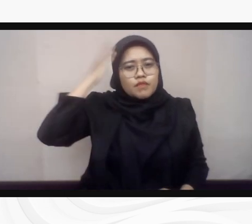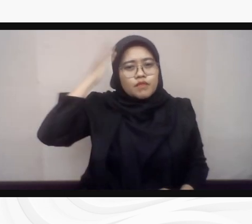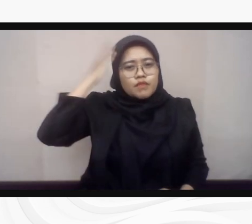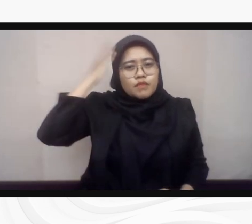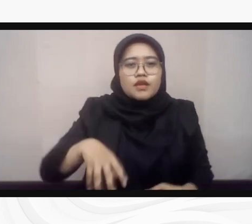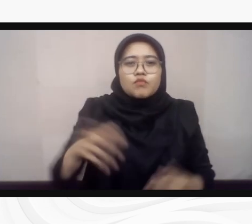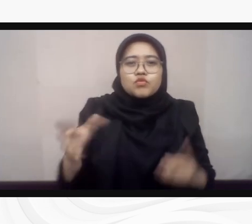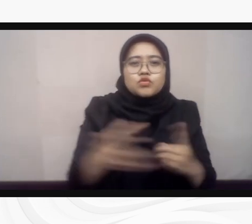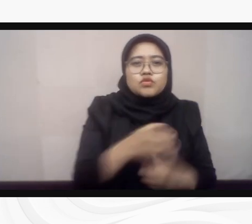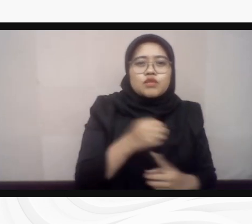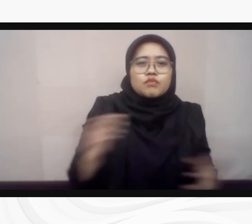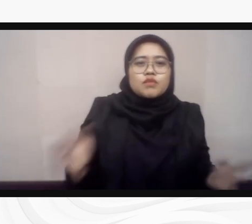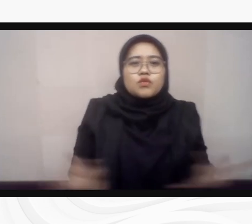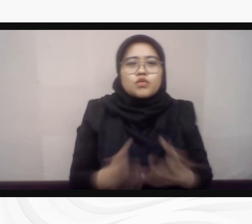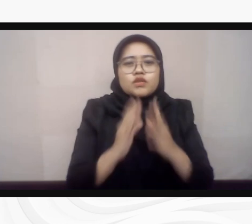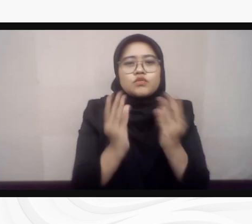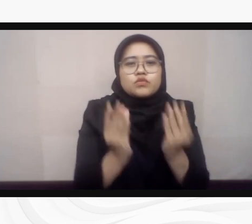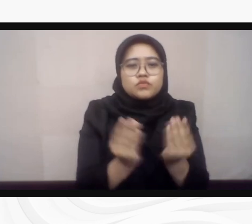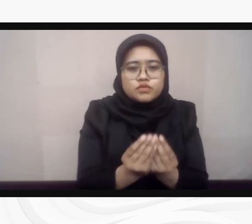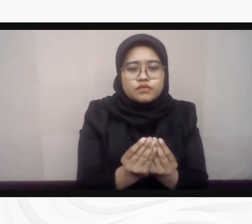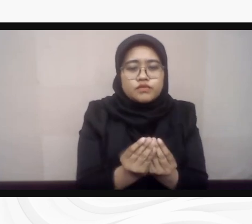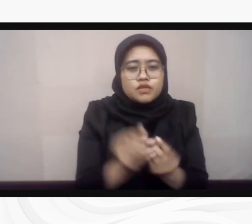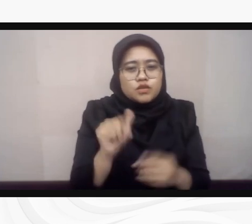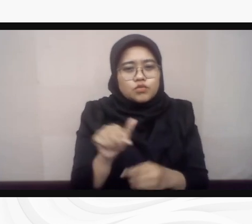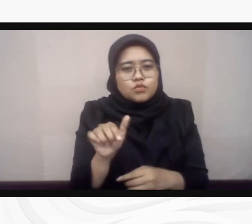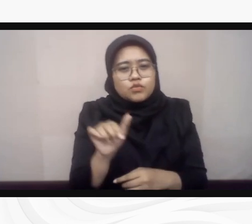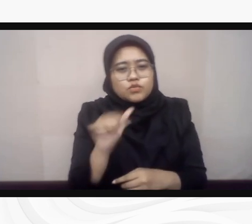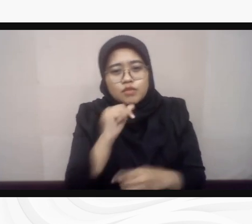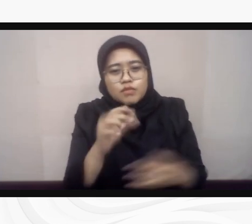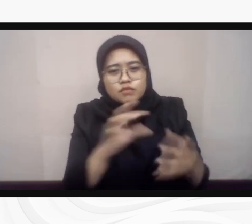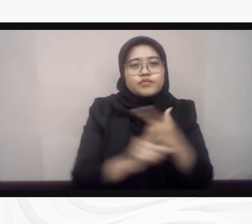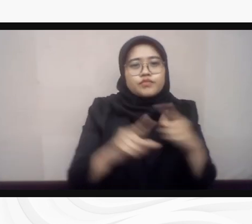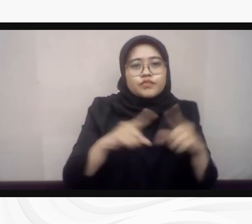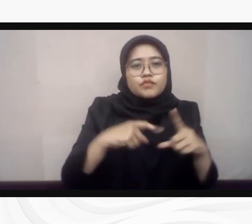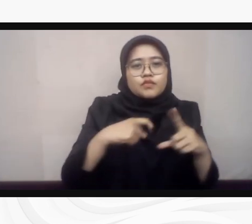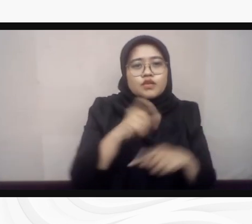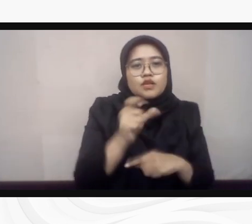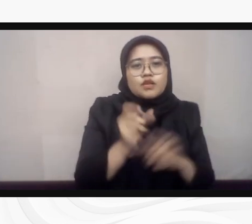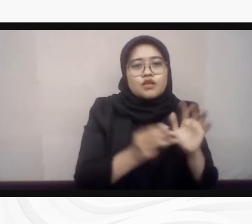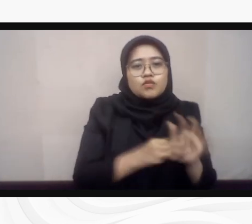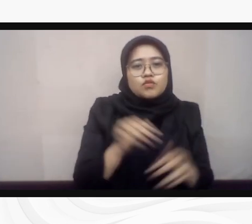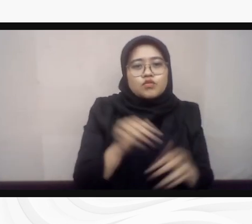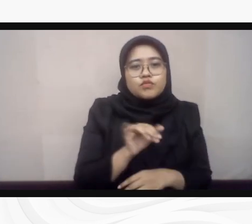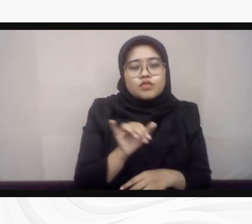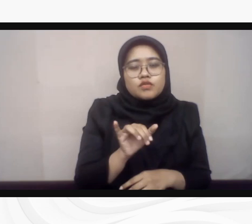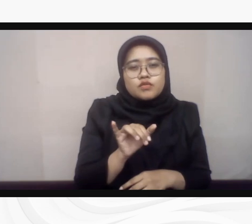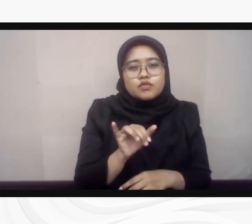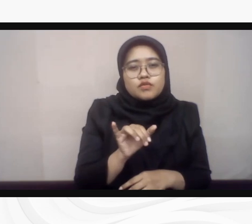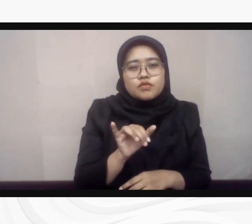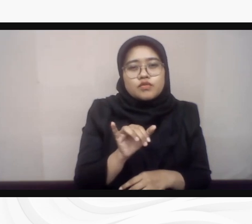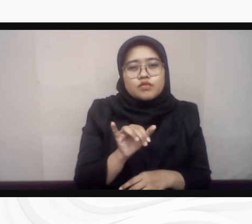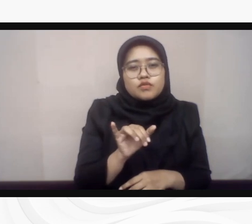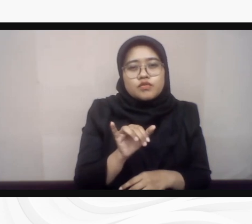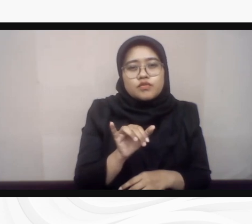3 Pusat Rehabilitasi Yakum, Formasi Disabilitas dan didukung oleh teman-teman yang ada di sini.